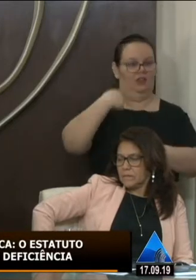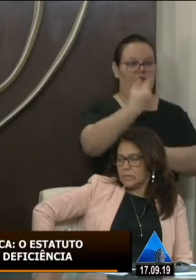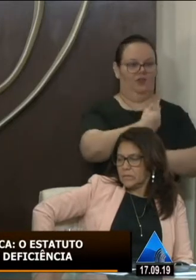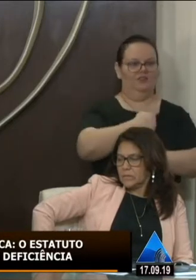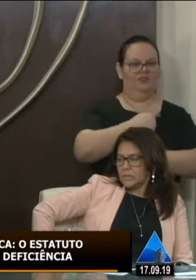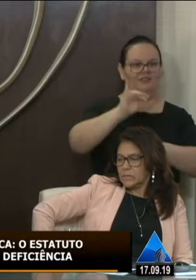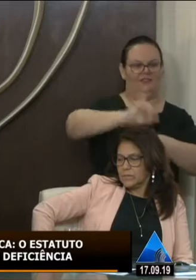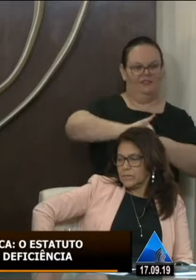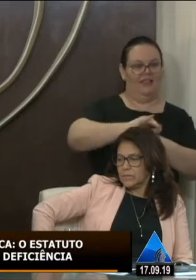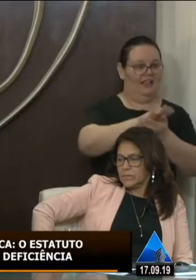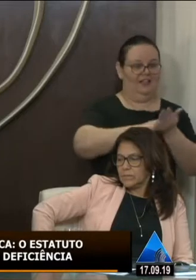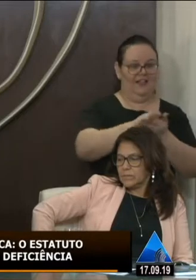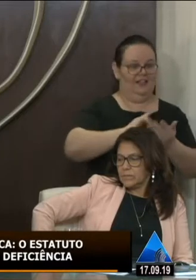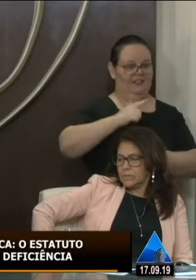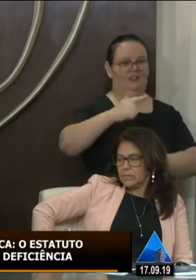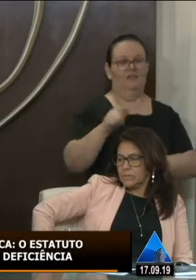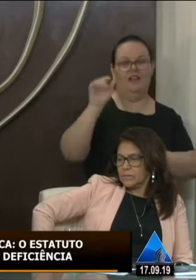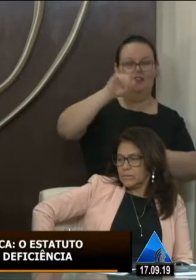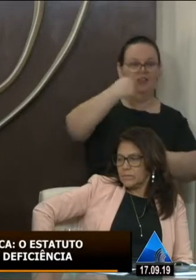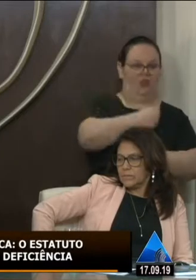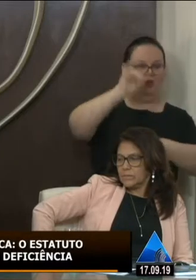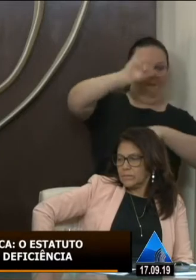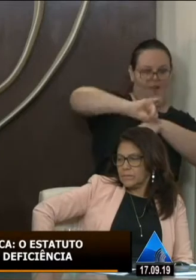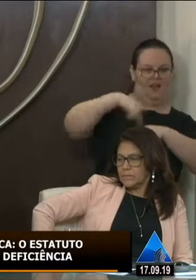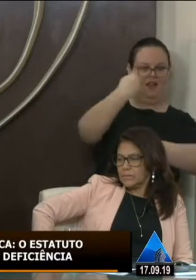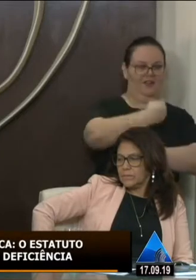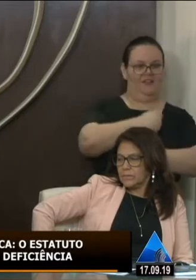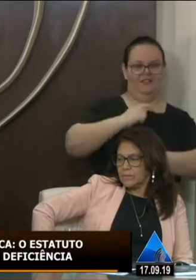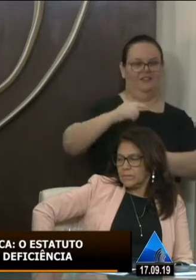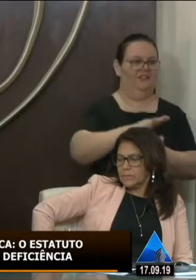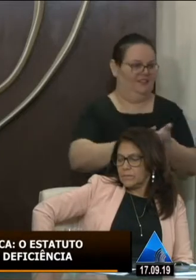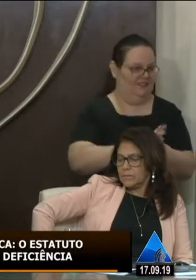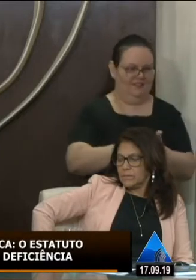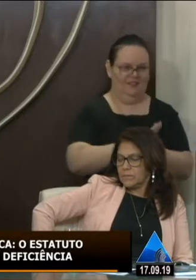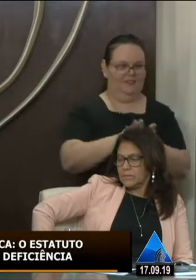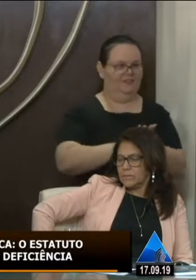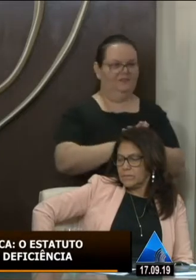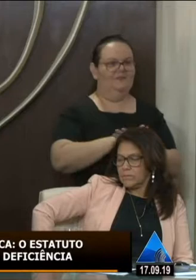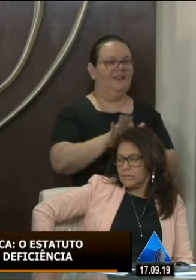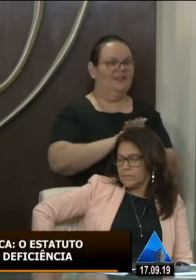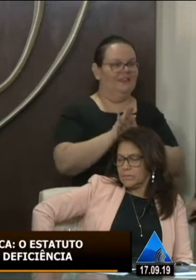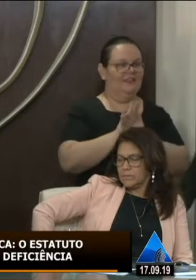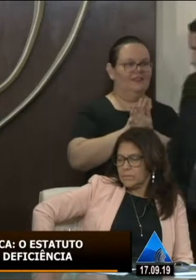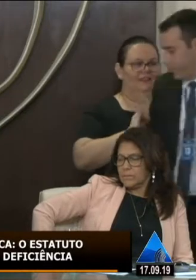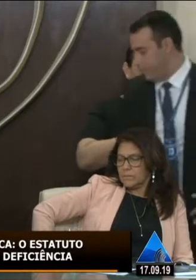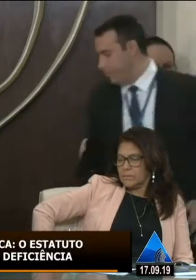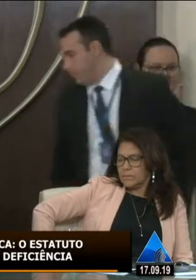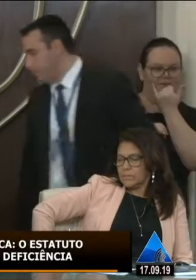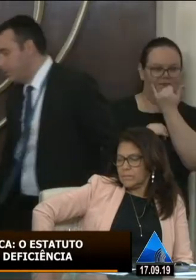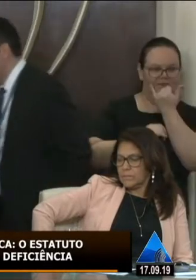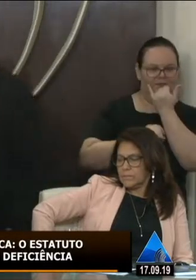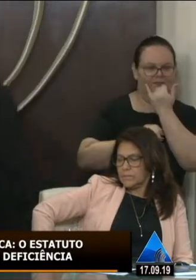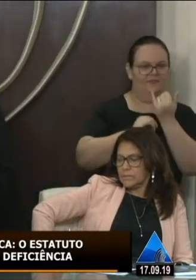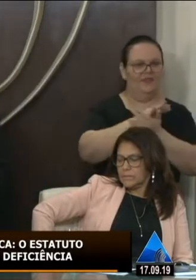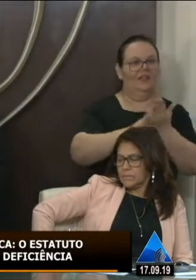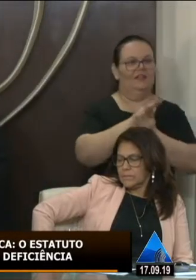nada sem nós nada sobre nós sem nós nada sobre nós sem nós então por isso